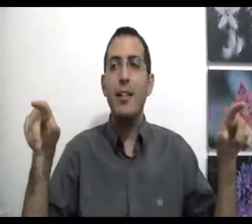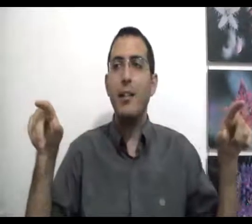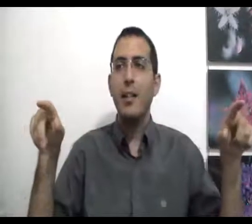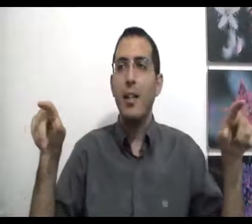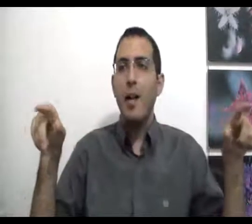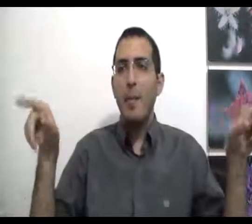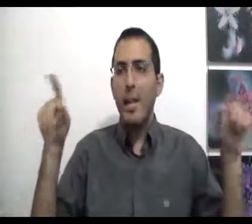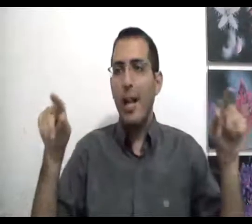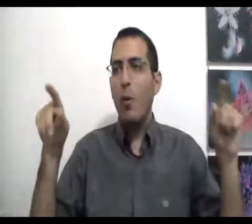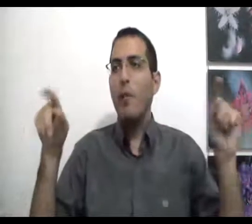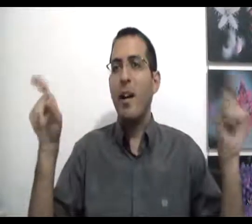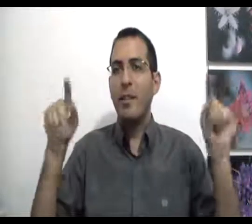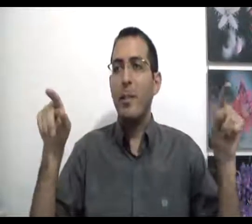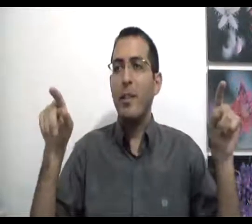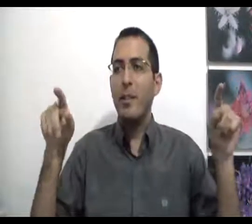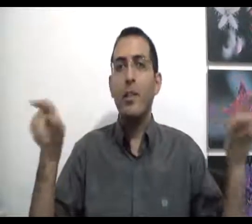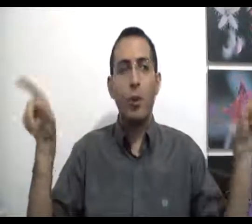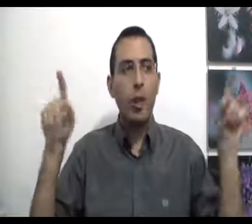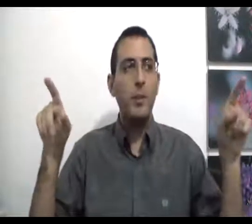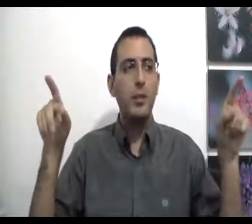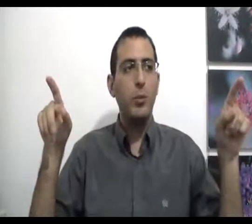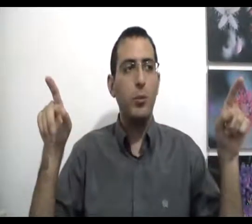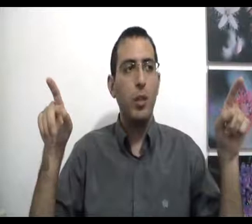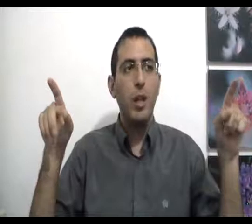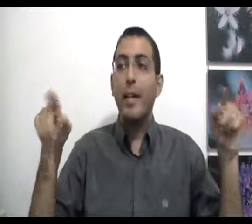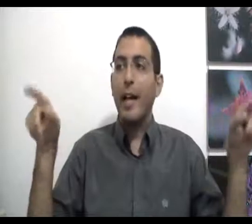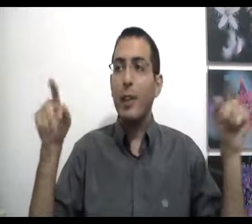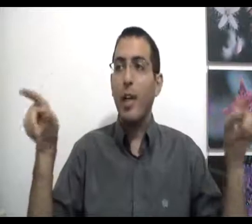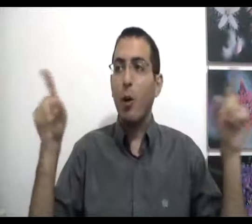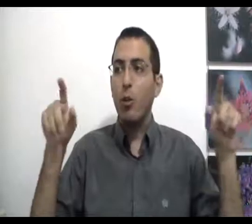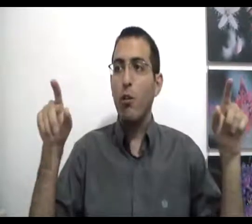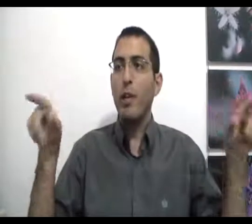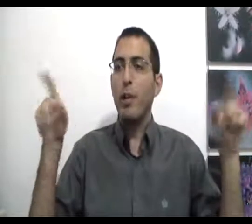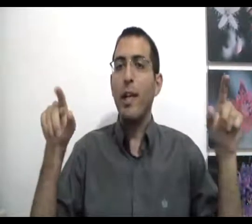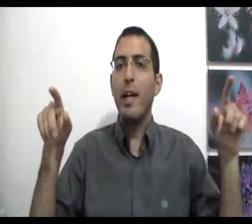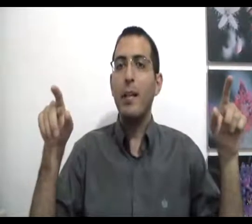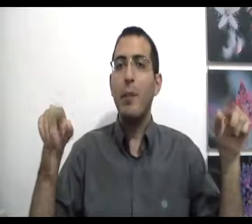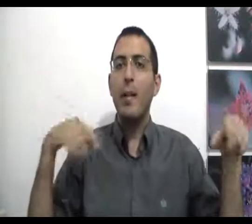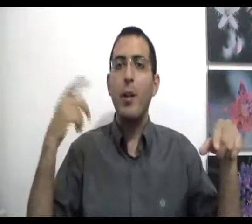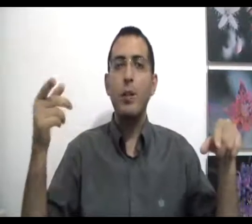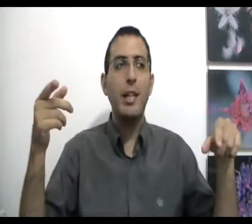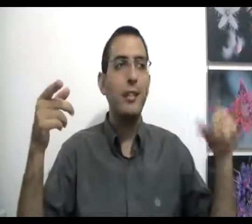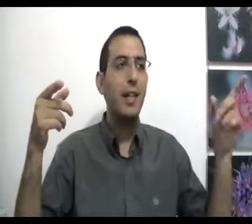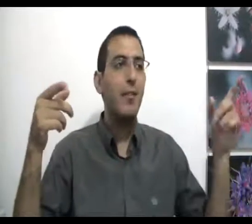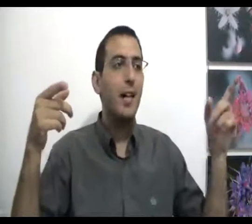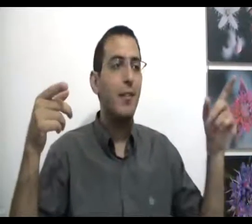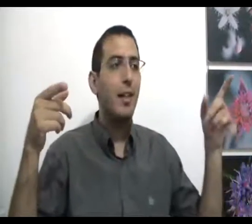ממלה אוהב באהבה אמיתית את כל המציאות כי כאשר הכל טוב והכל אחד ממלה לא שייך שנאה ואהבה